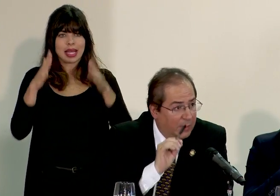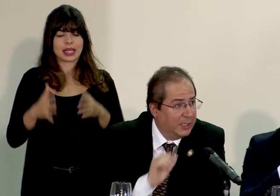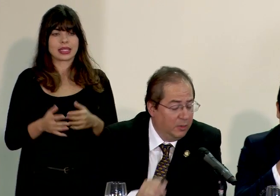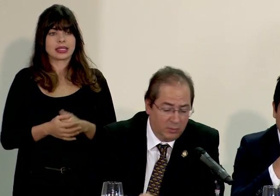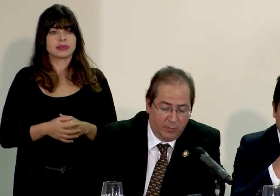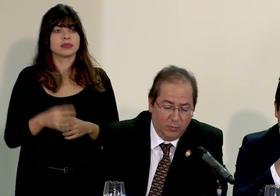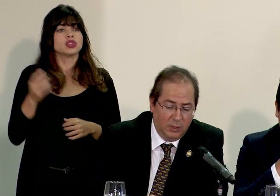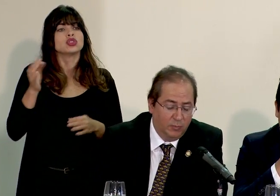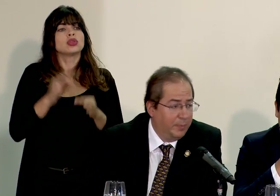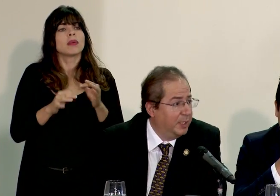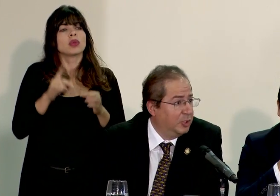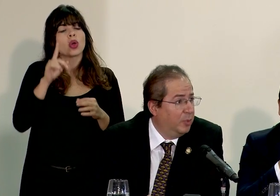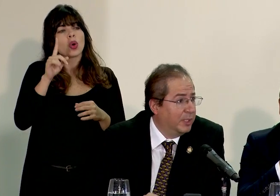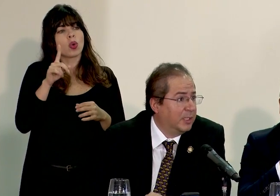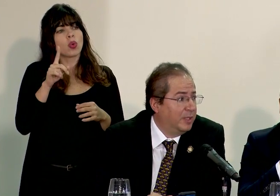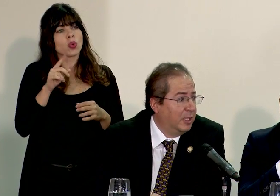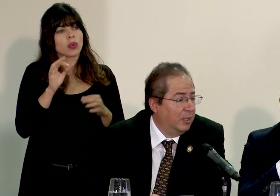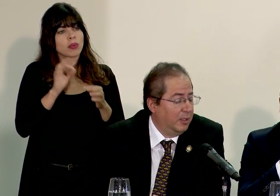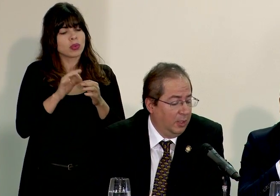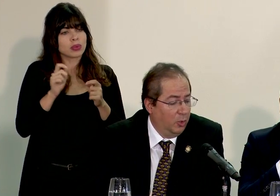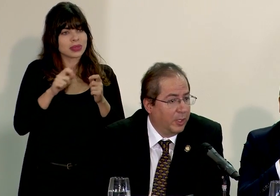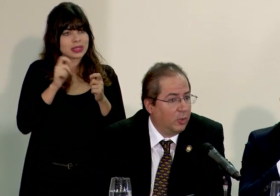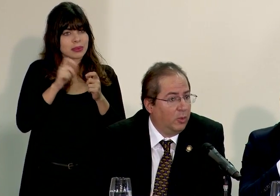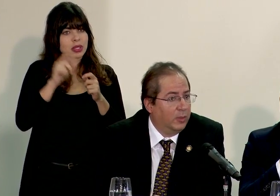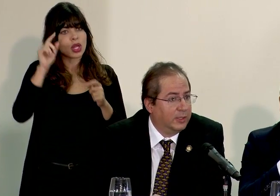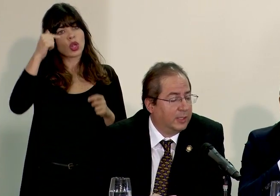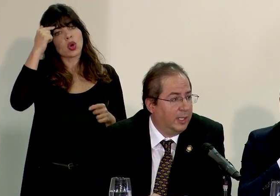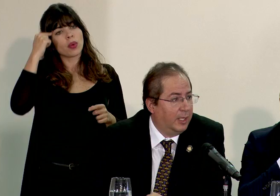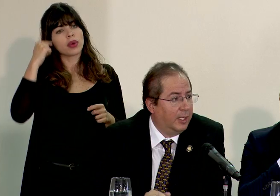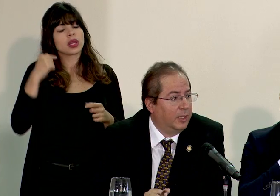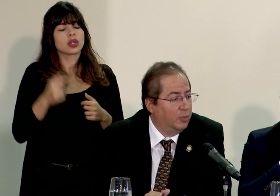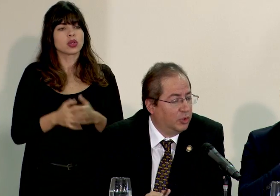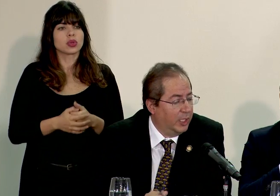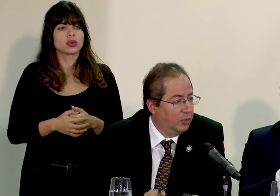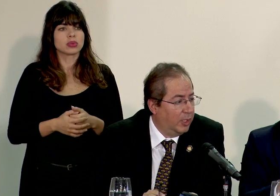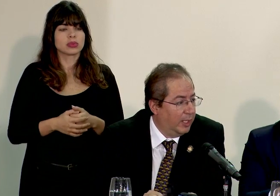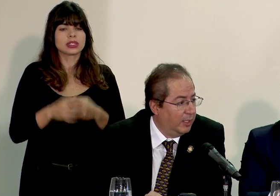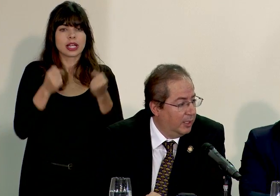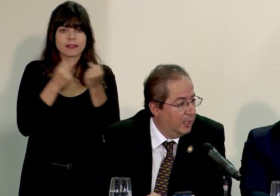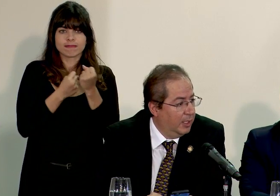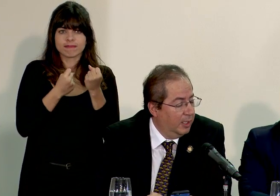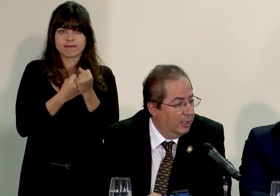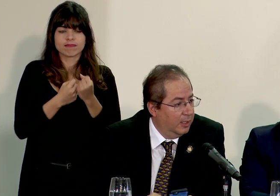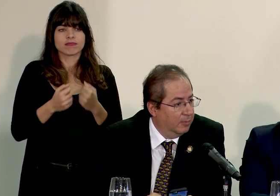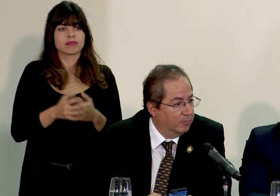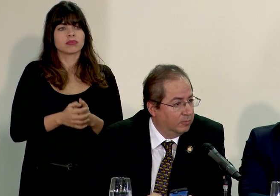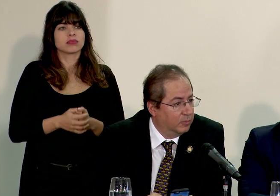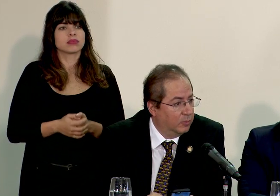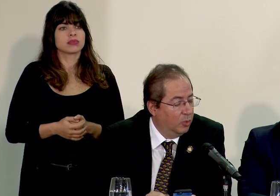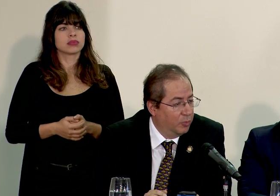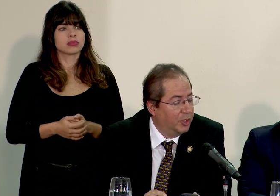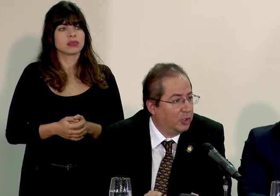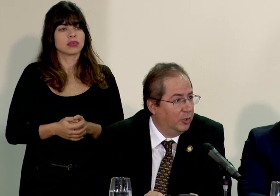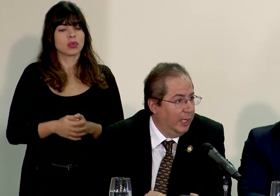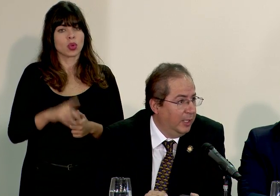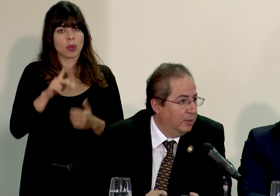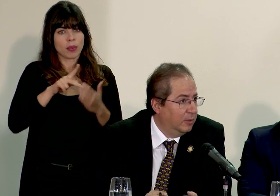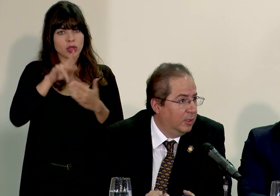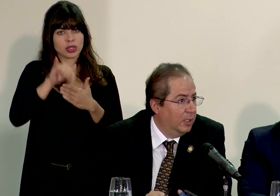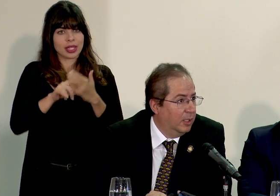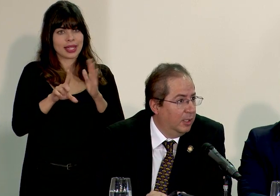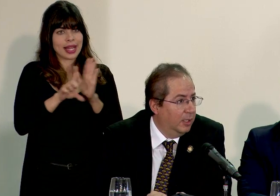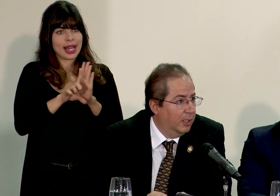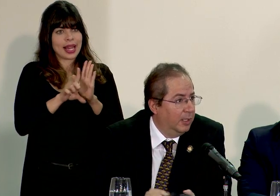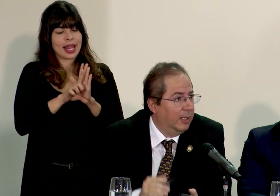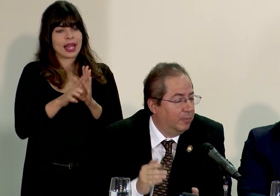nada más hay una precisión precisamente el gobierno está impulsando un proyecto de ley